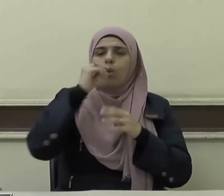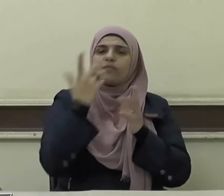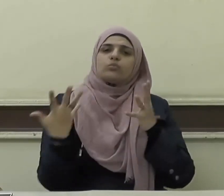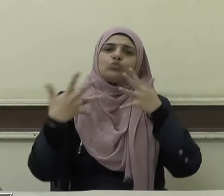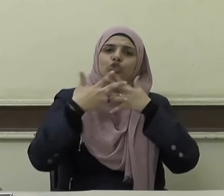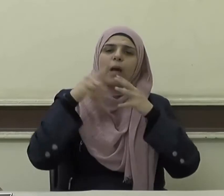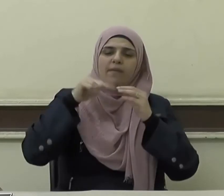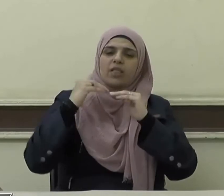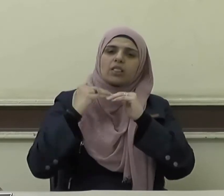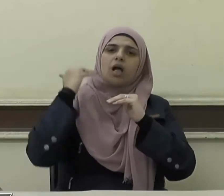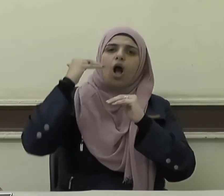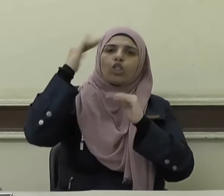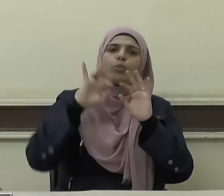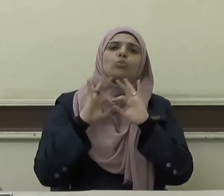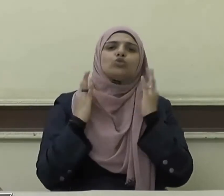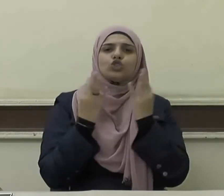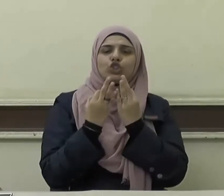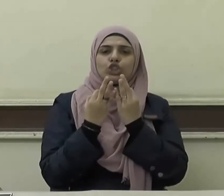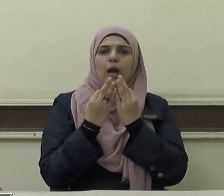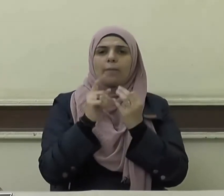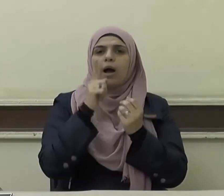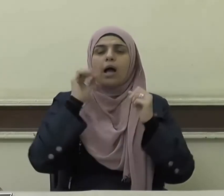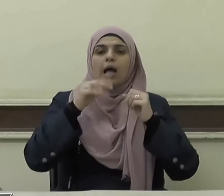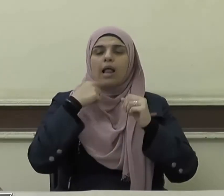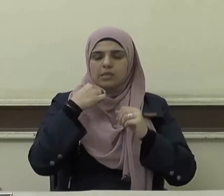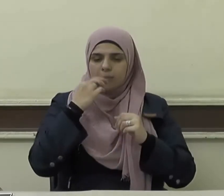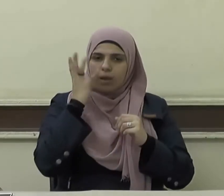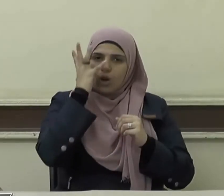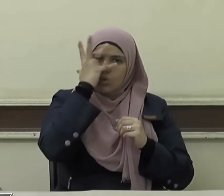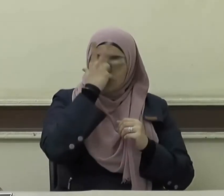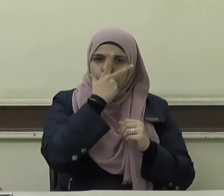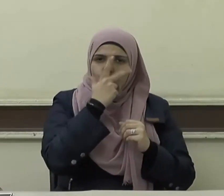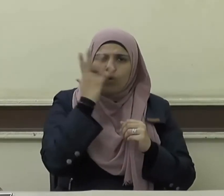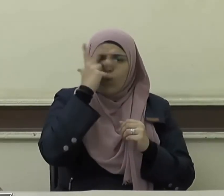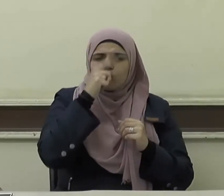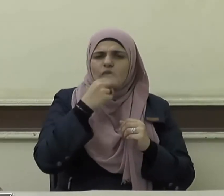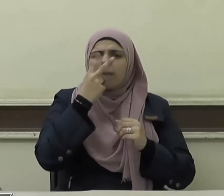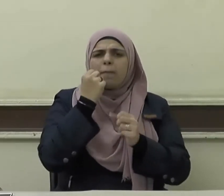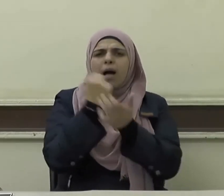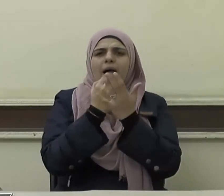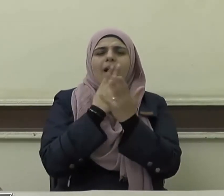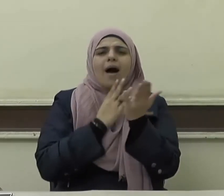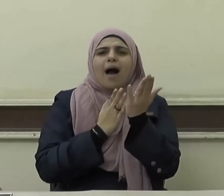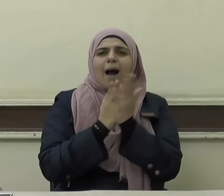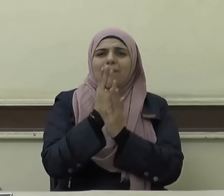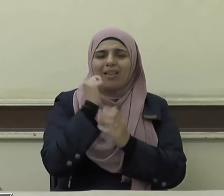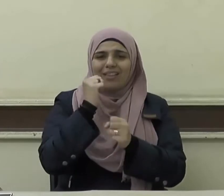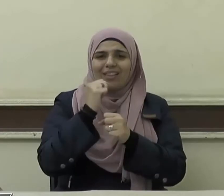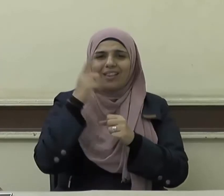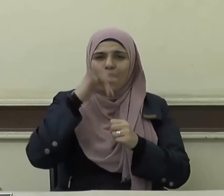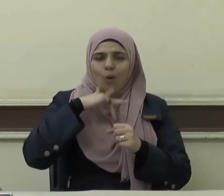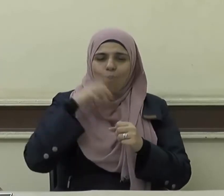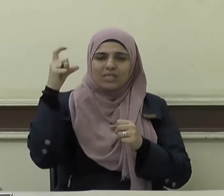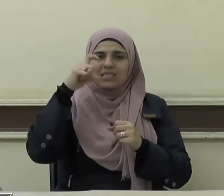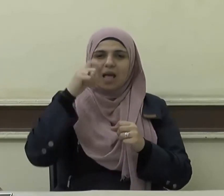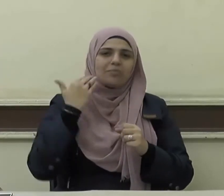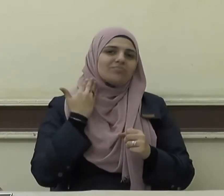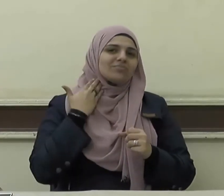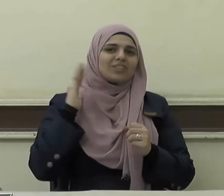تسهم في رقي المجتمع الحياء وهو خلق إسلامي رفيع